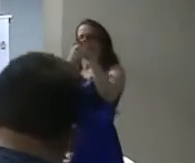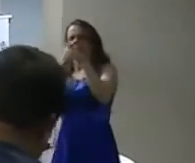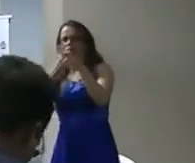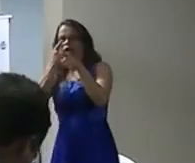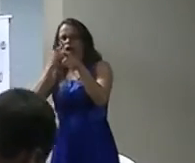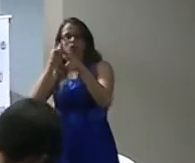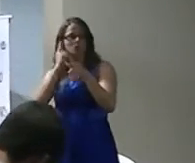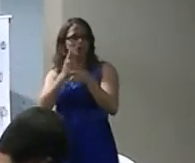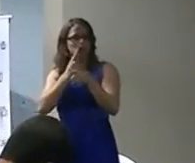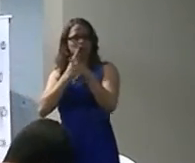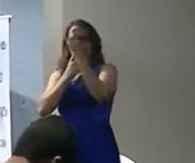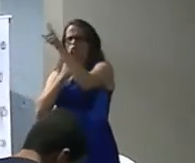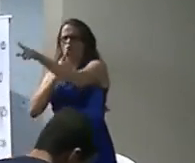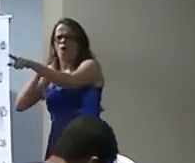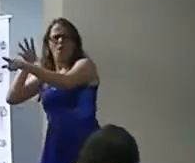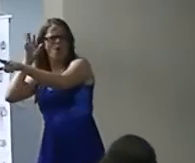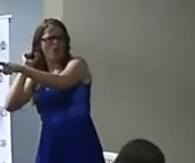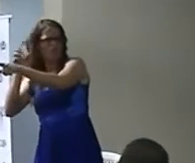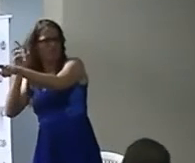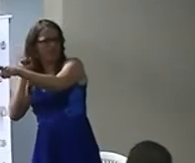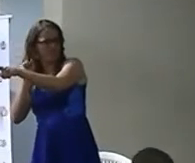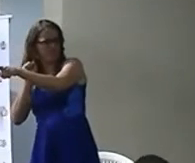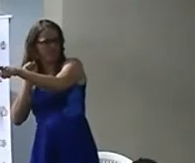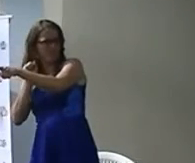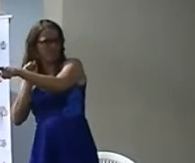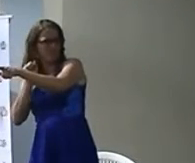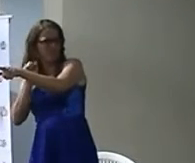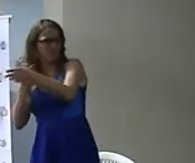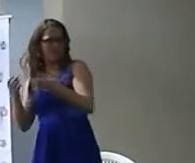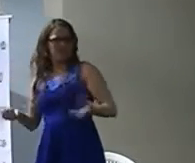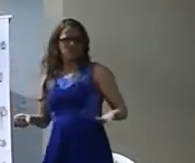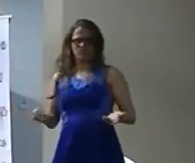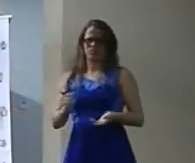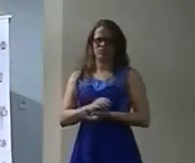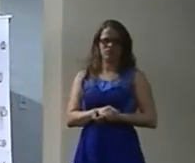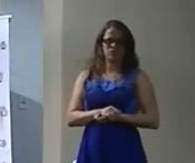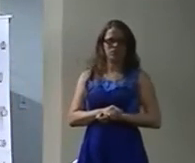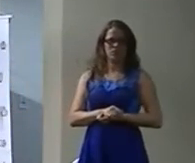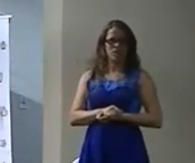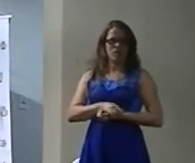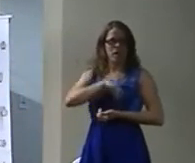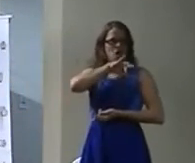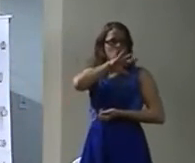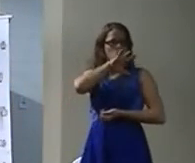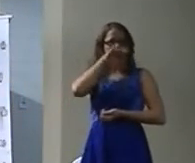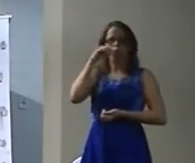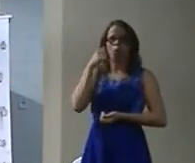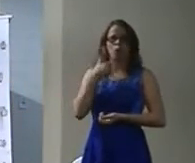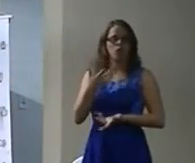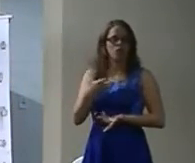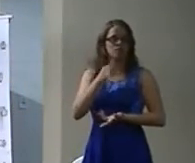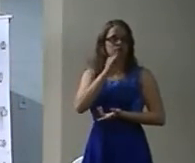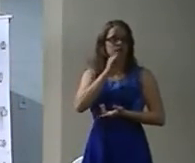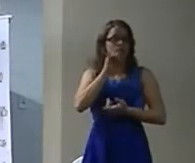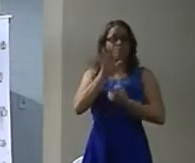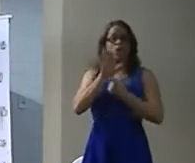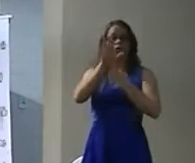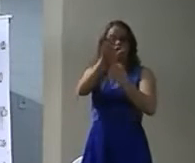Sabe o que? Que é ouvinte Não presta Mas não é só Esse livro não O livro também Da Cinderela